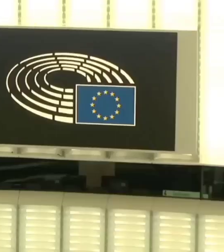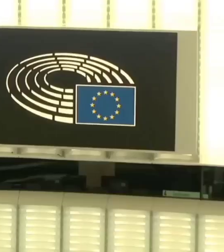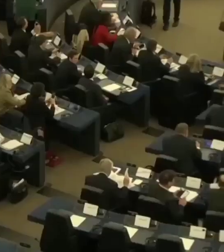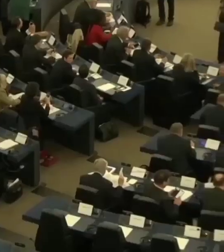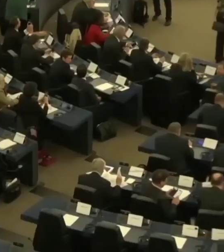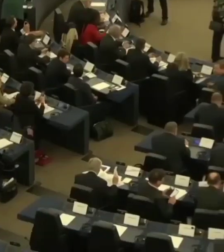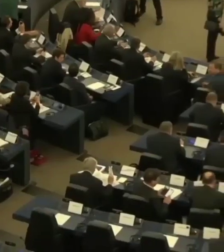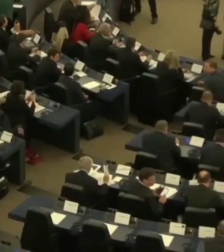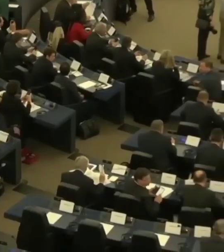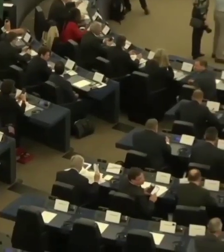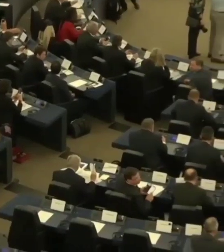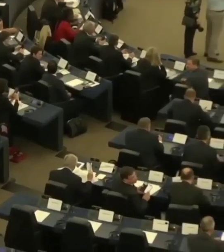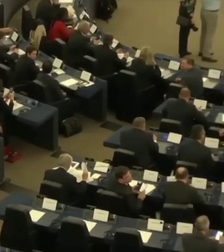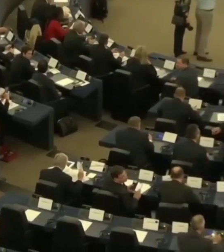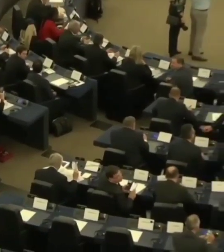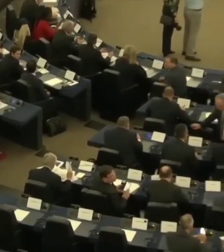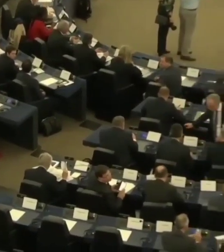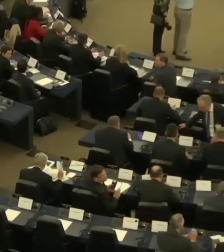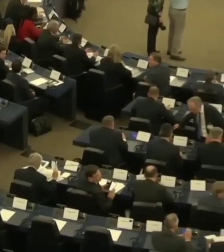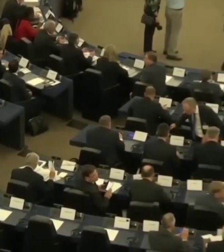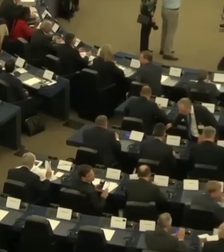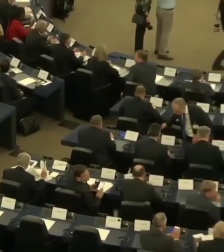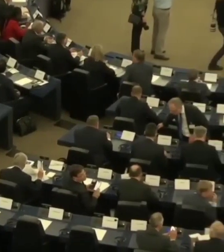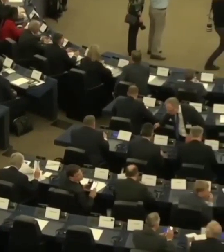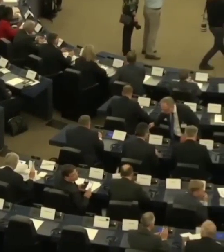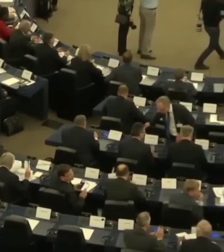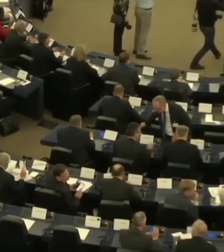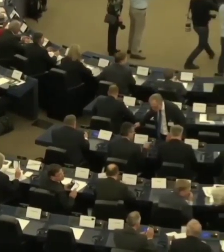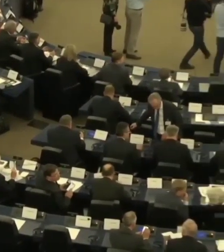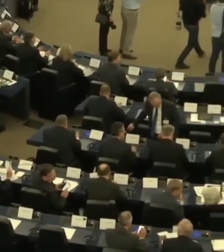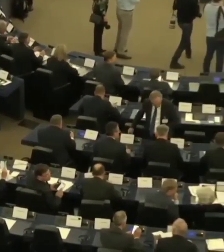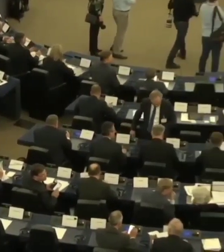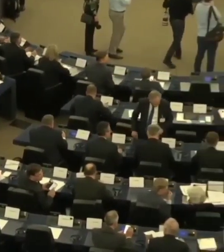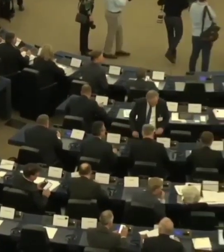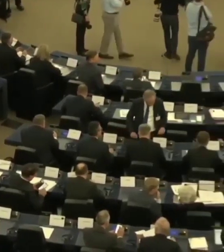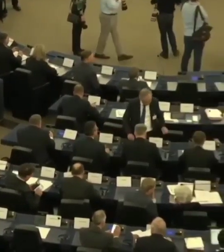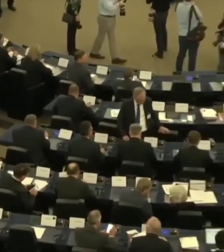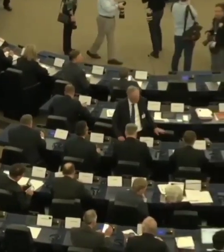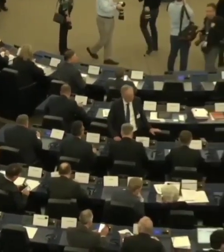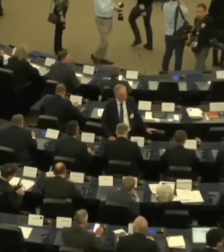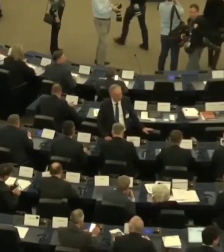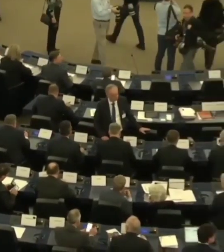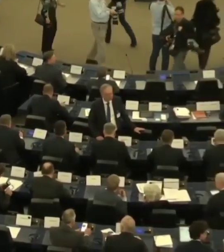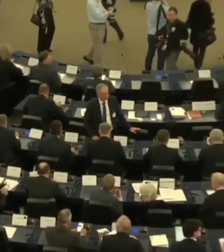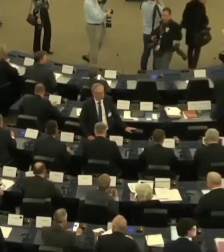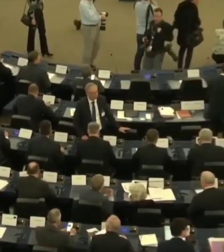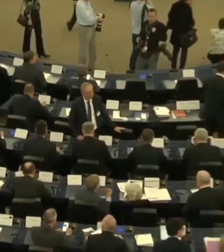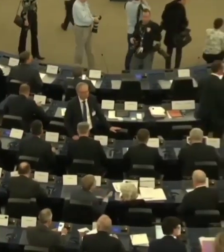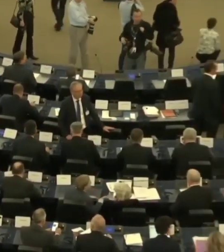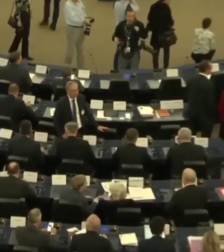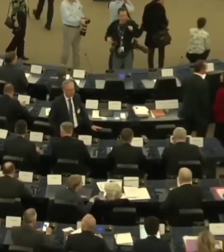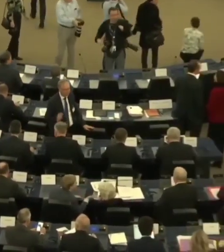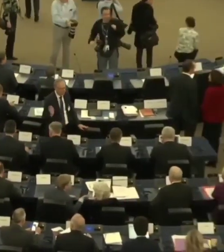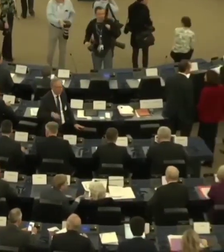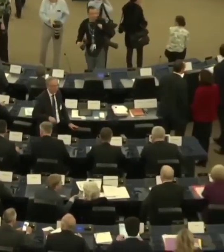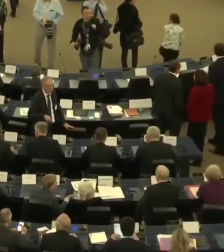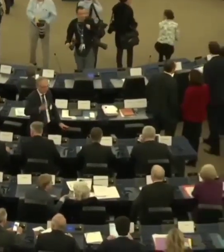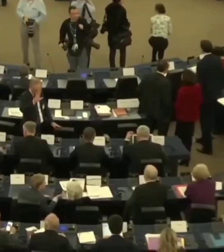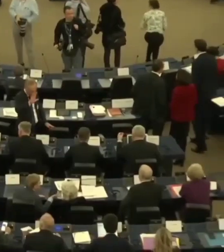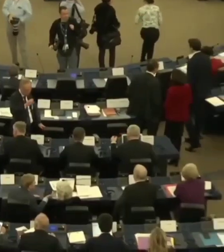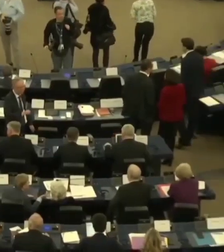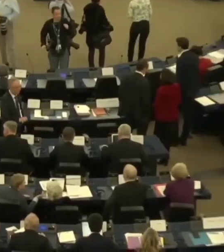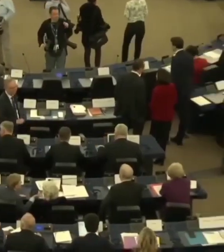reunido o han tratado de hacer lobby para reunir todos los votos necesarios para aplicar el resello, don Oscar. Me refiero a los más de 38 votos que se requieren.